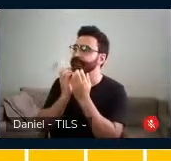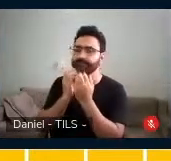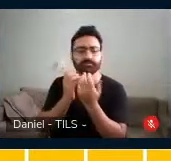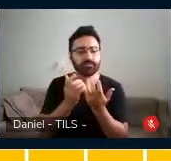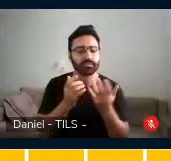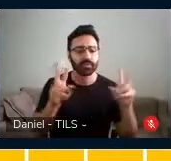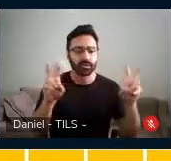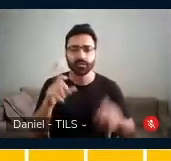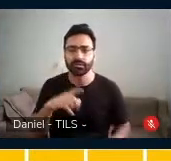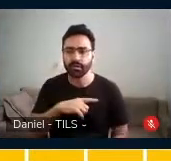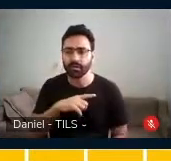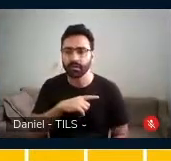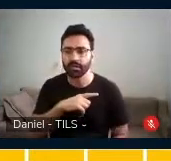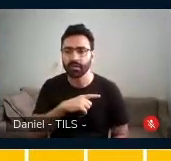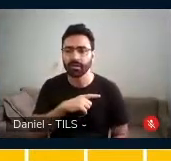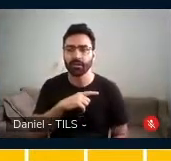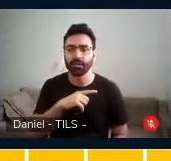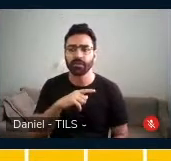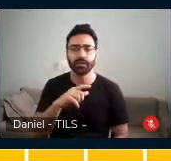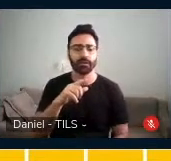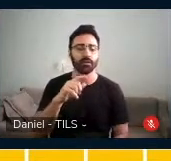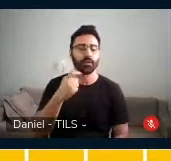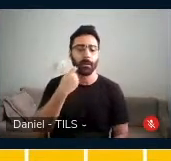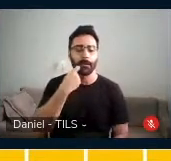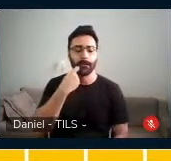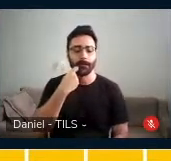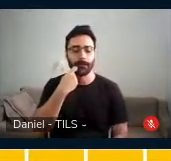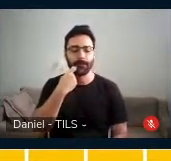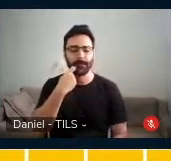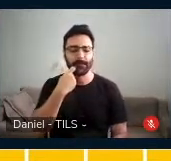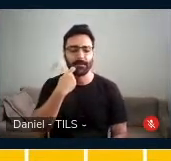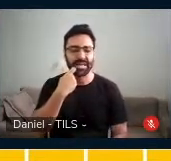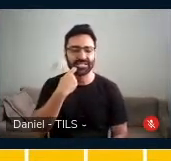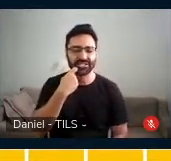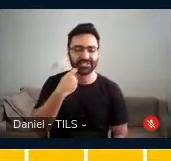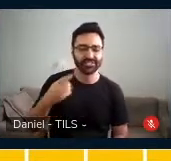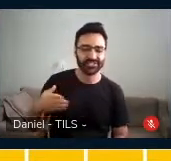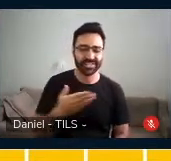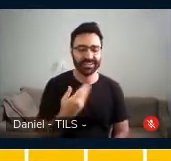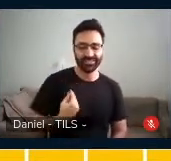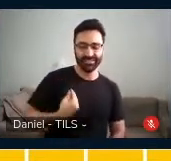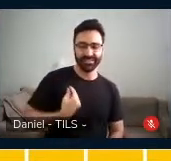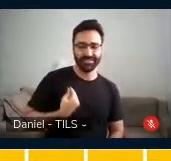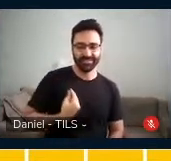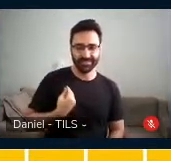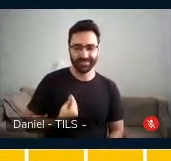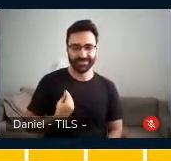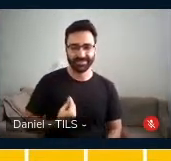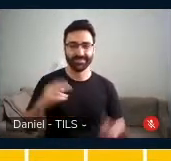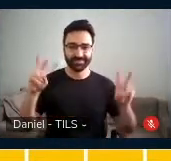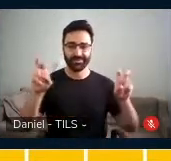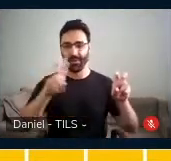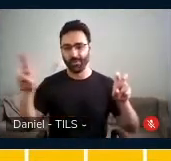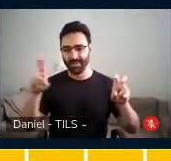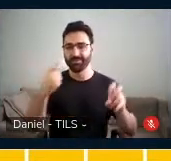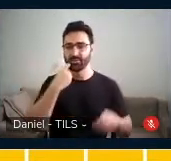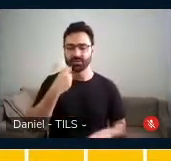do peixe, do peixe vivo, como não pode o peixe vivo viver fora d'água fria?